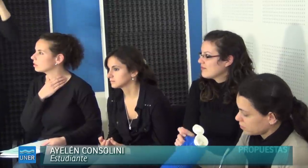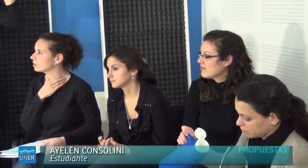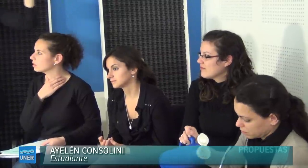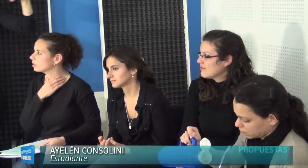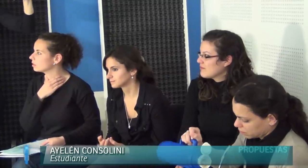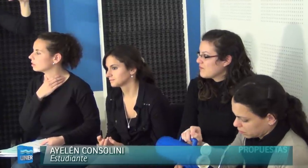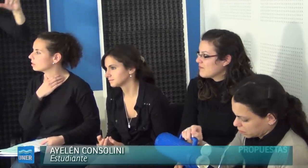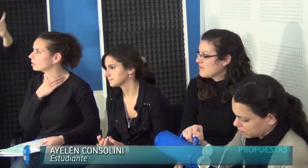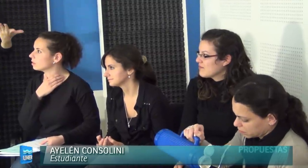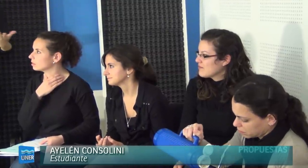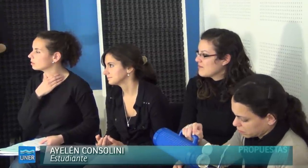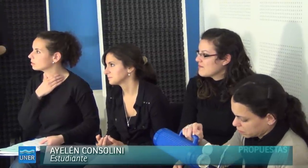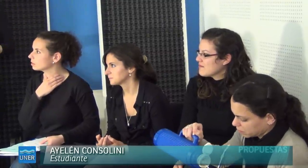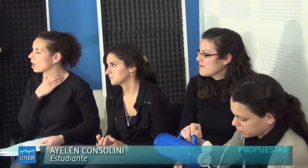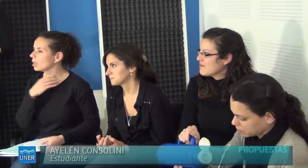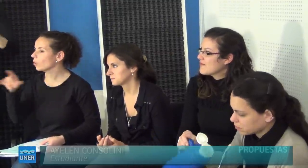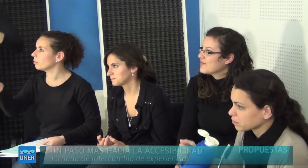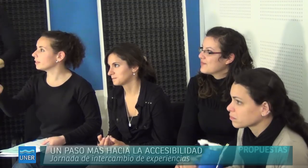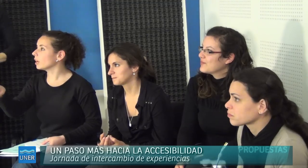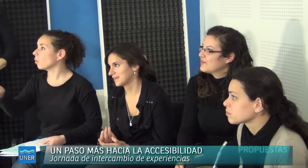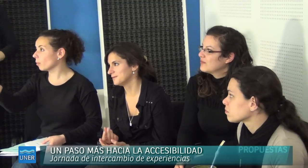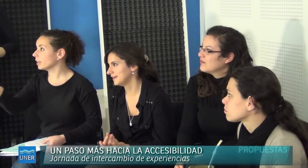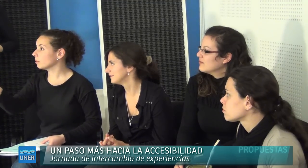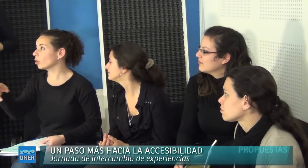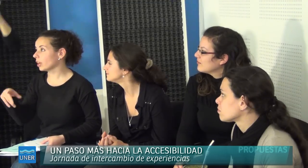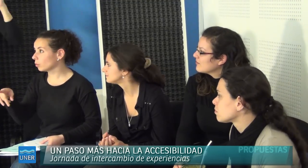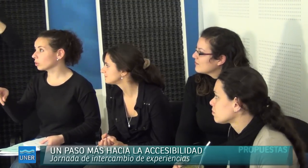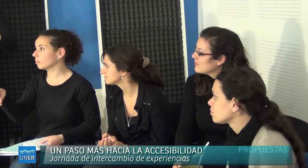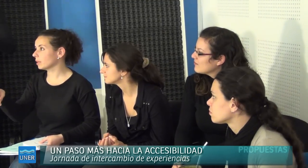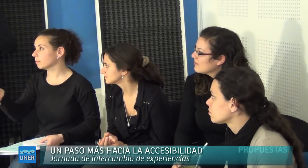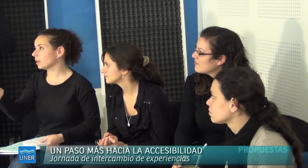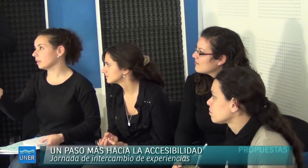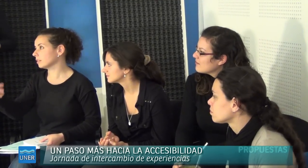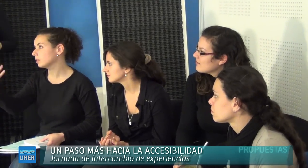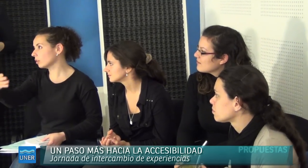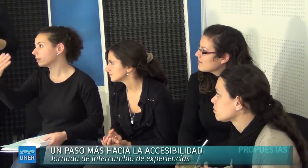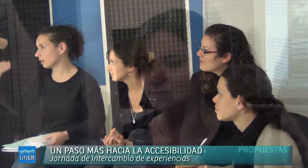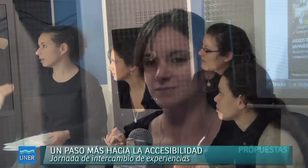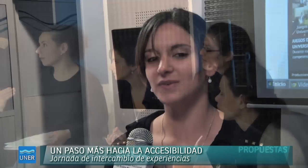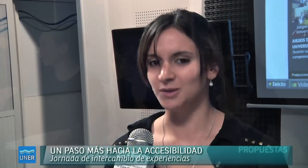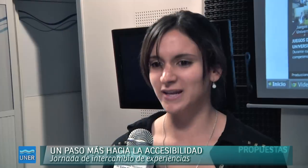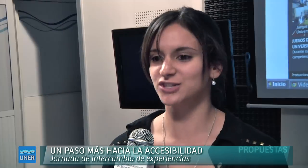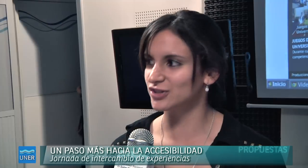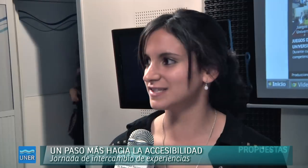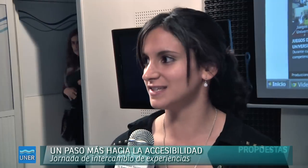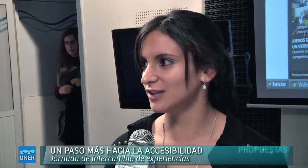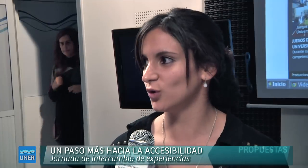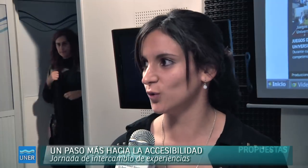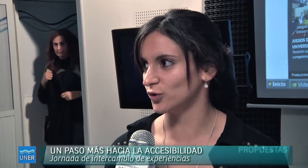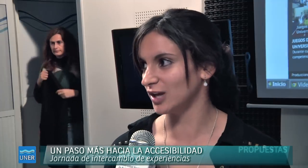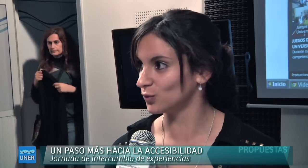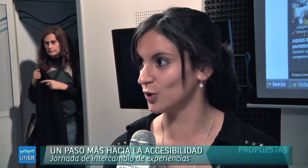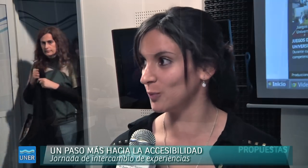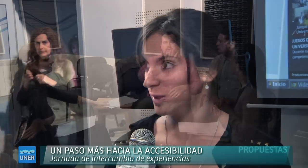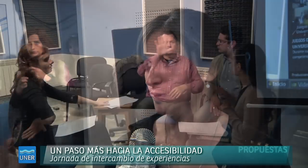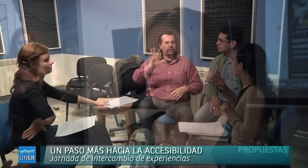palabras, sino pasar un sentido, significado, entender el mensaje que se va a transmitir. Para ello se necesitan todos